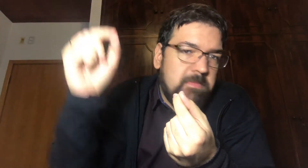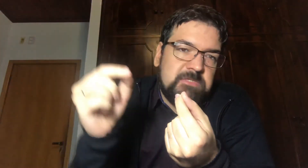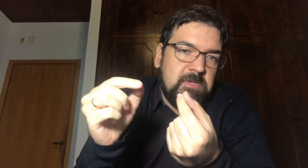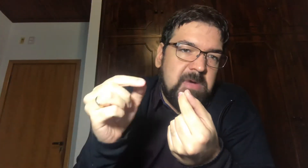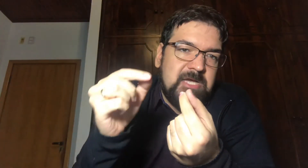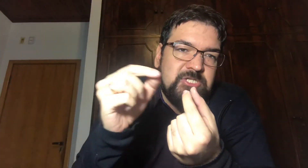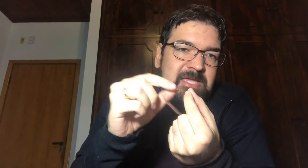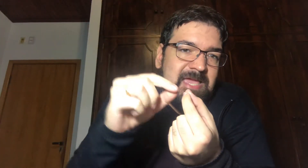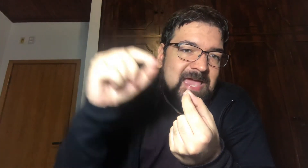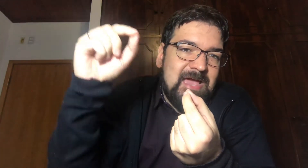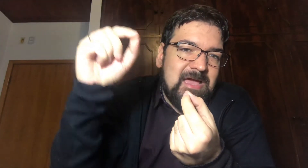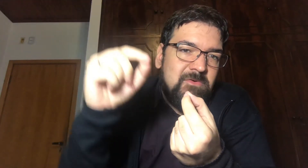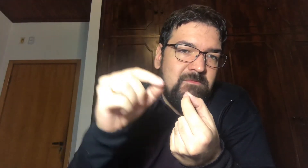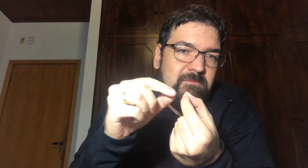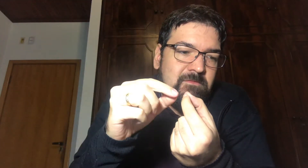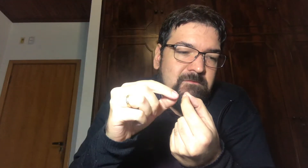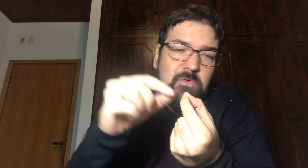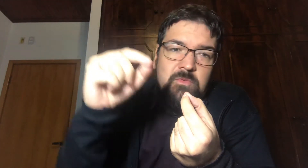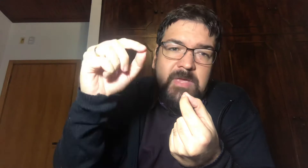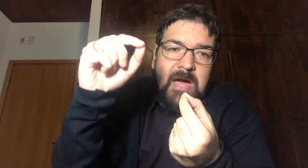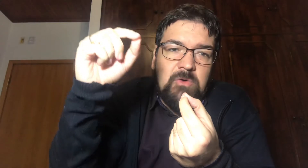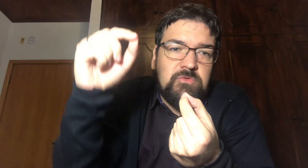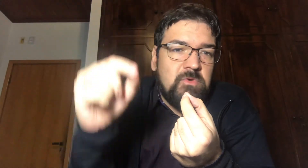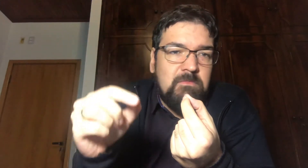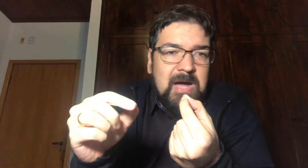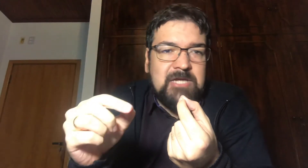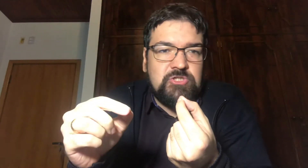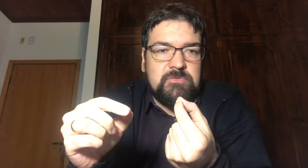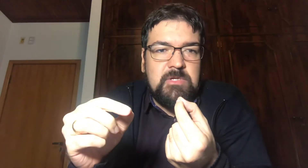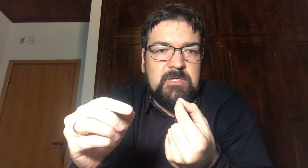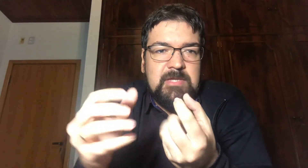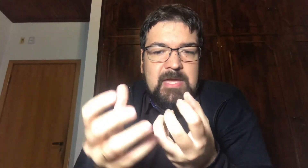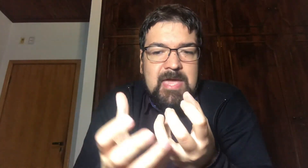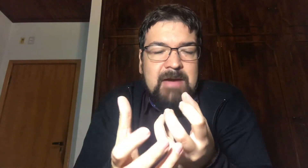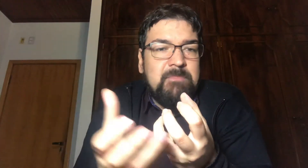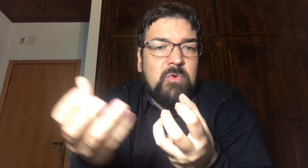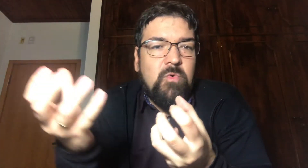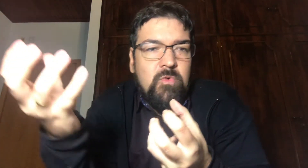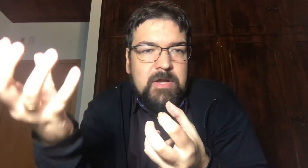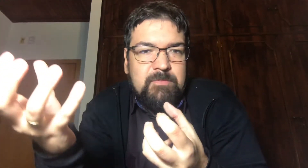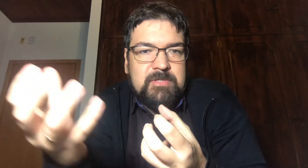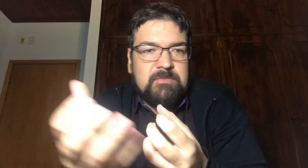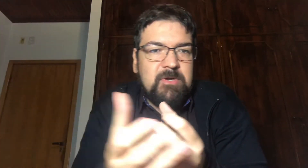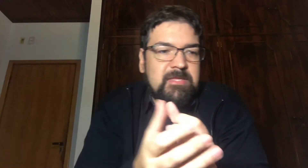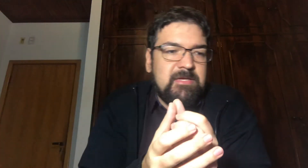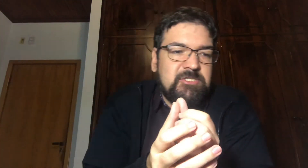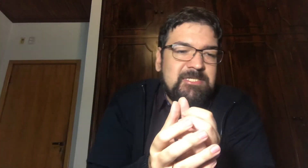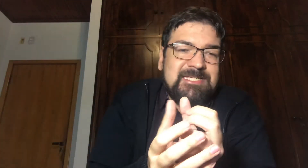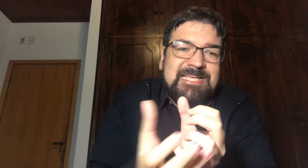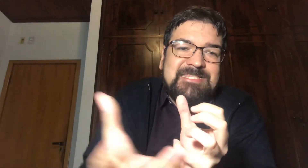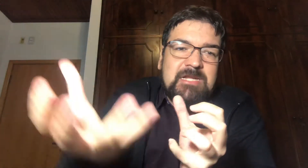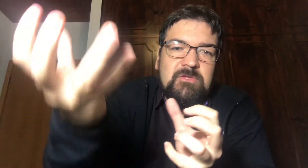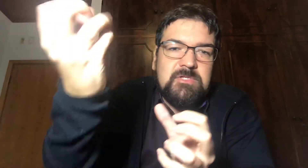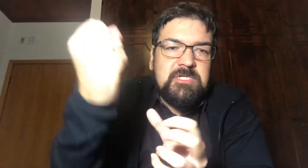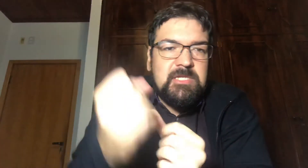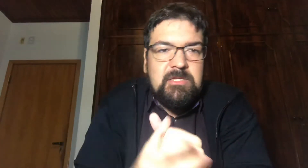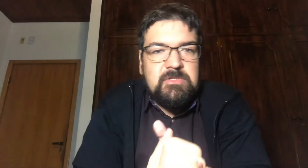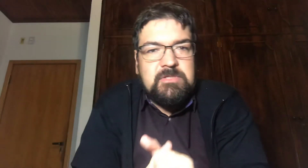mesmo em baixa É o volume alto ou baixo É a procura para essa moeda É a gente entrando Adquirindo essa